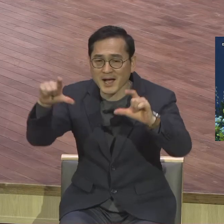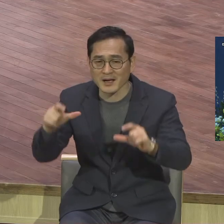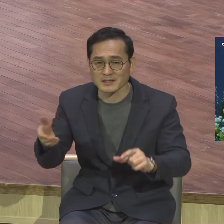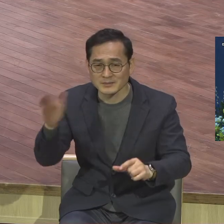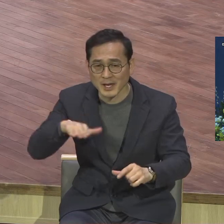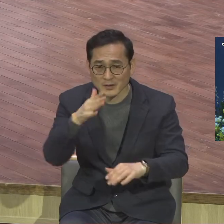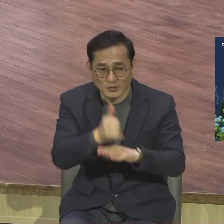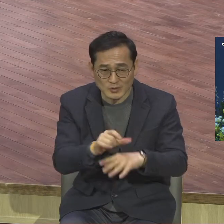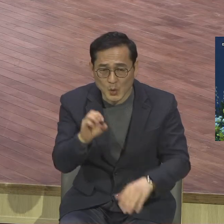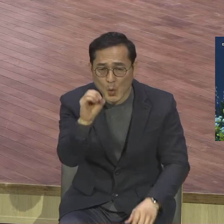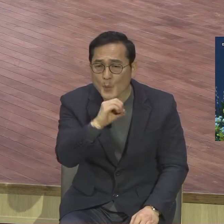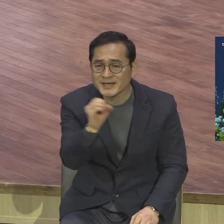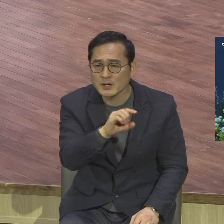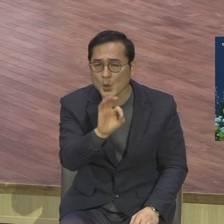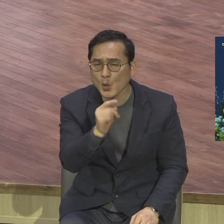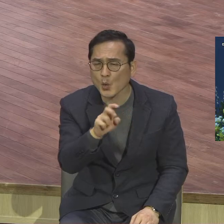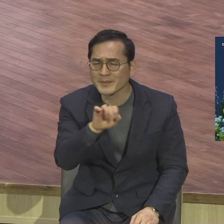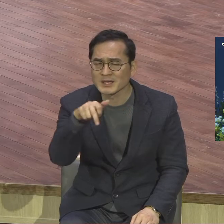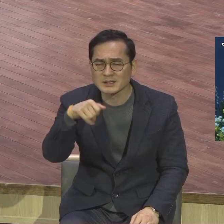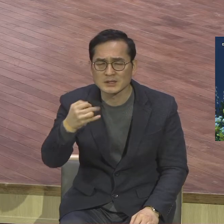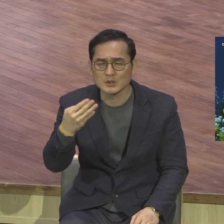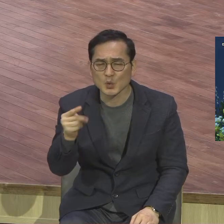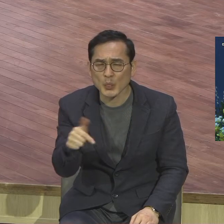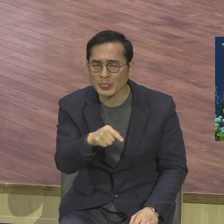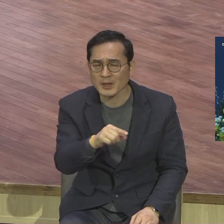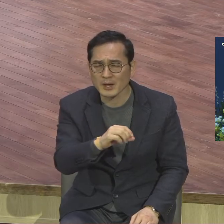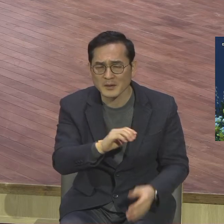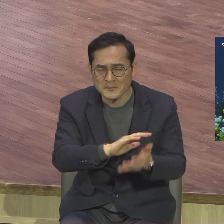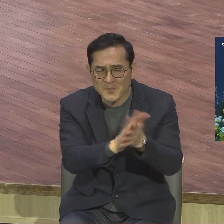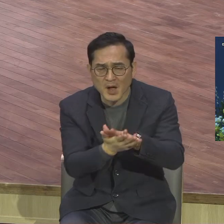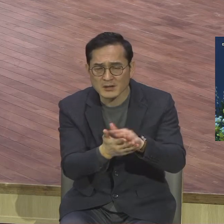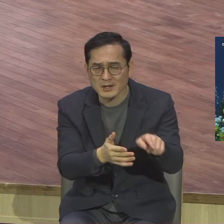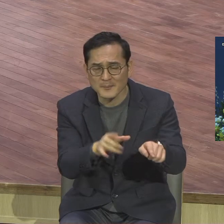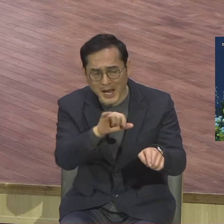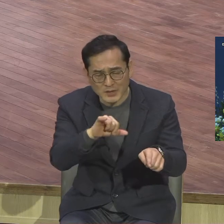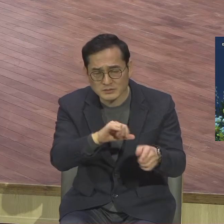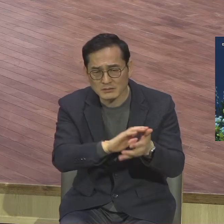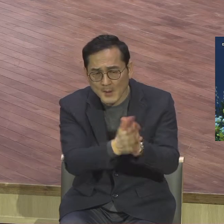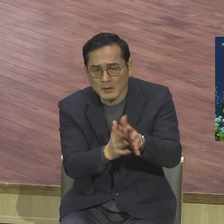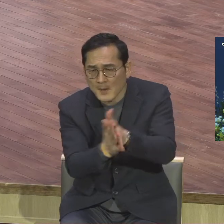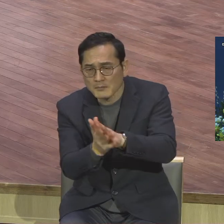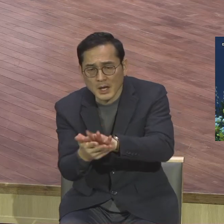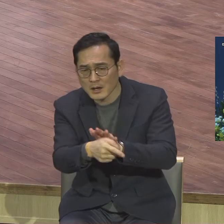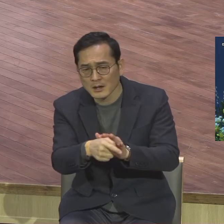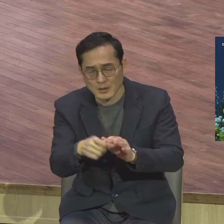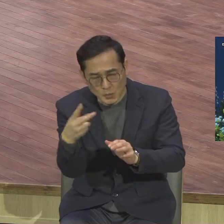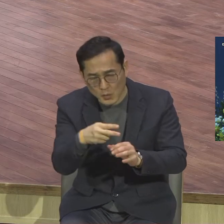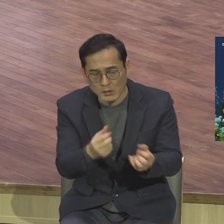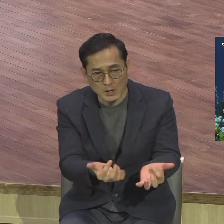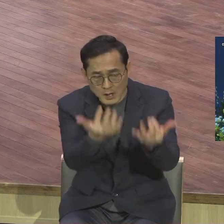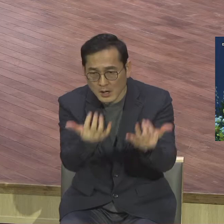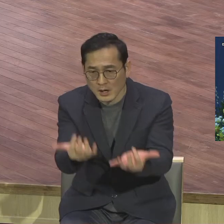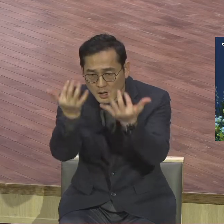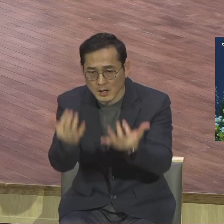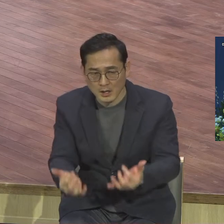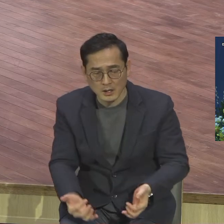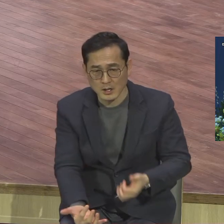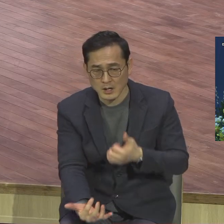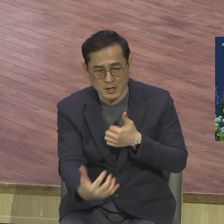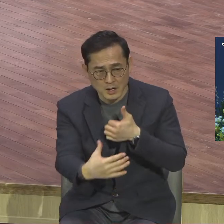나타나서 이전 상태로 다시 돌아가는 앞으로 어떤 변이가 또 나올지 모르는 불확실한 이런 시대입니다